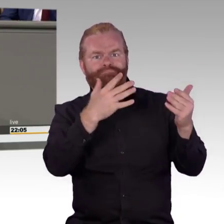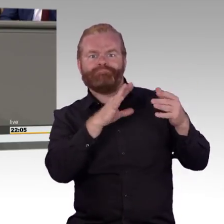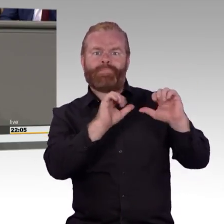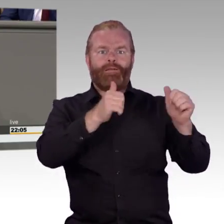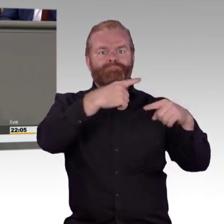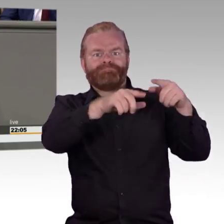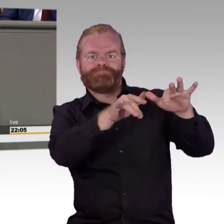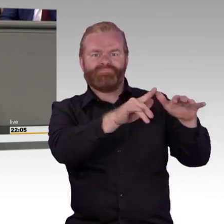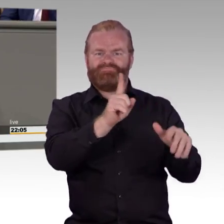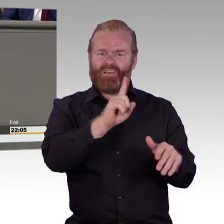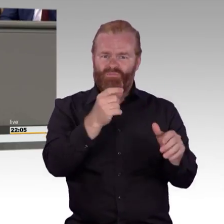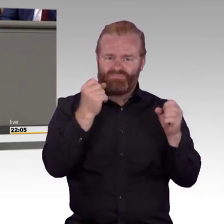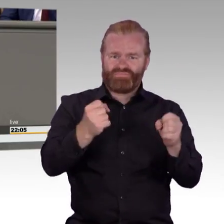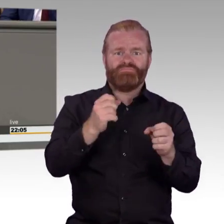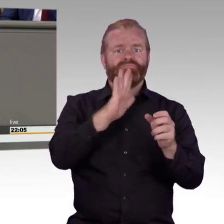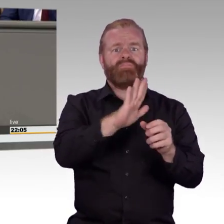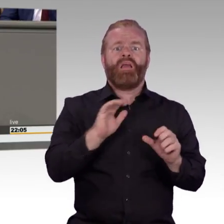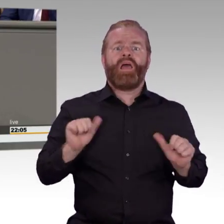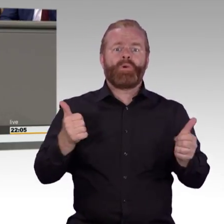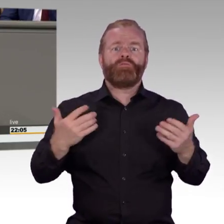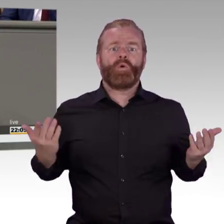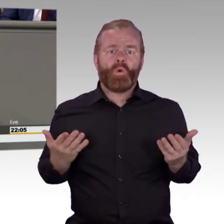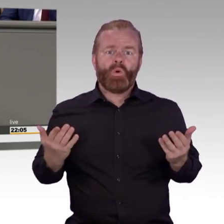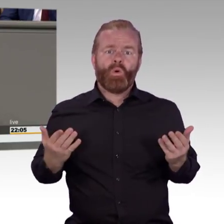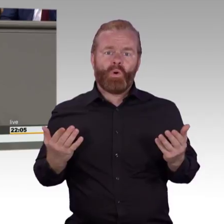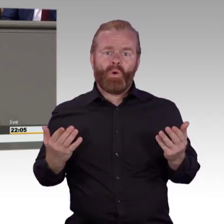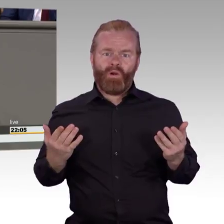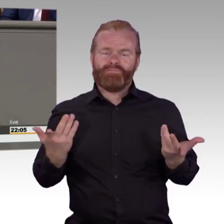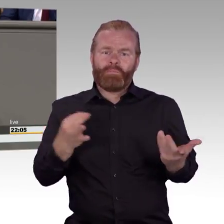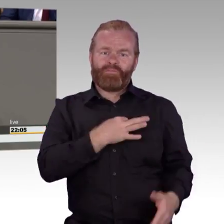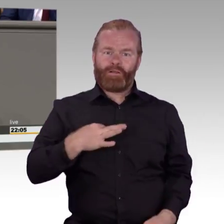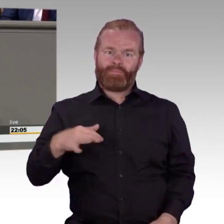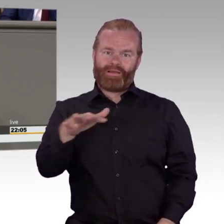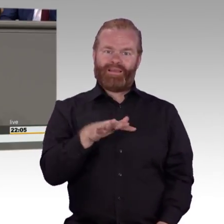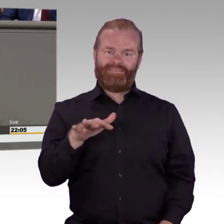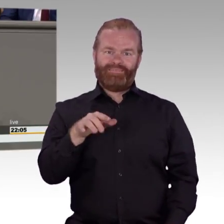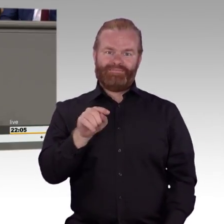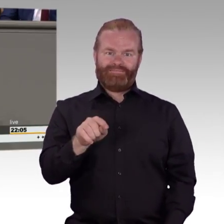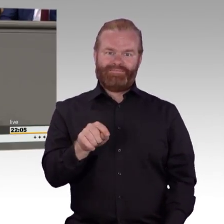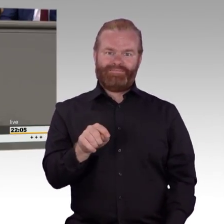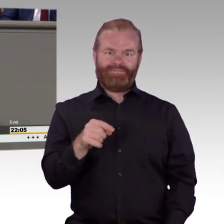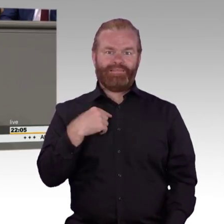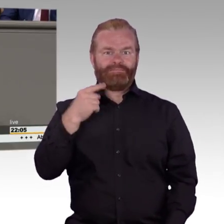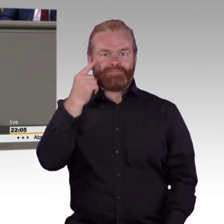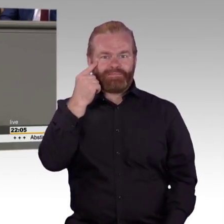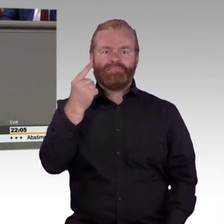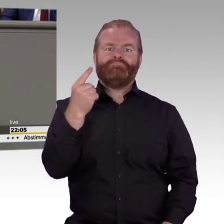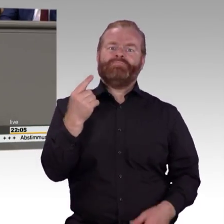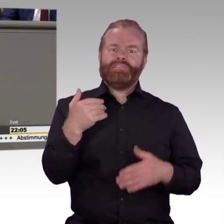endlich Vorgaben machen, den Mut haben, dem zu folgen, was in anderen Ländern seit Jahrzehnten mittlerweile Standard ist. Ich nenne die USA,